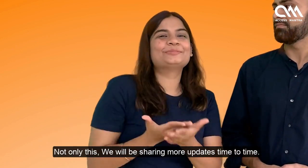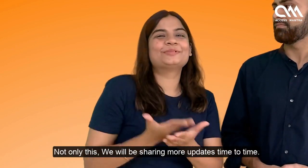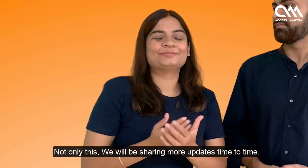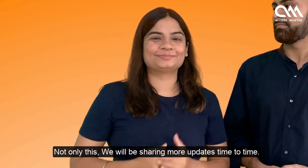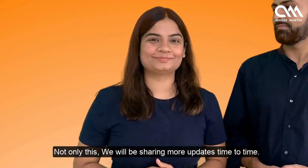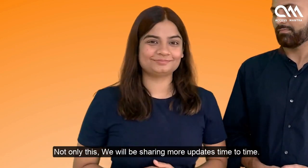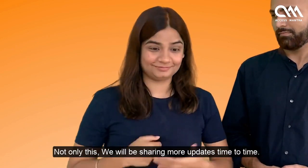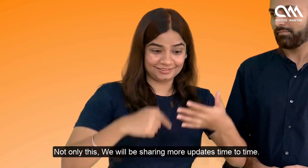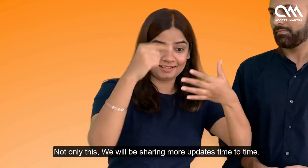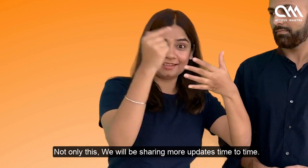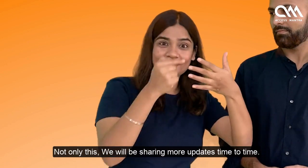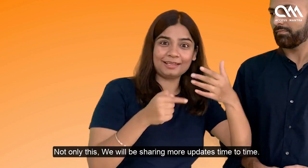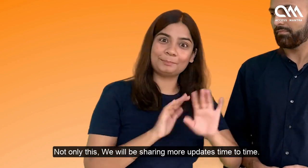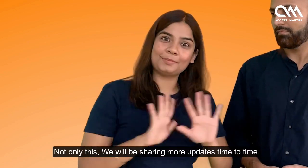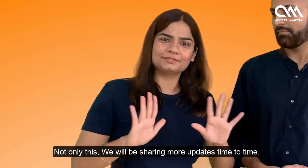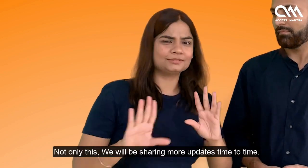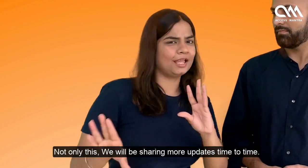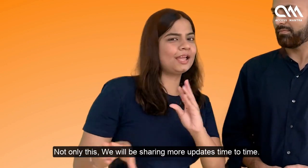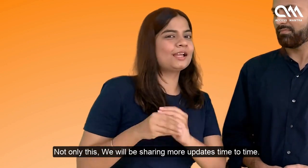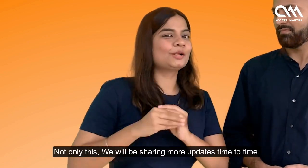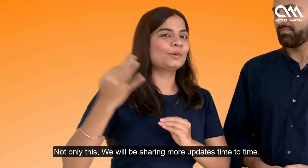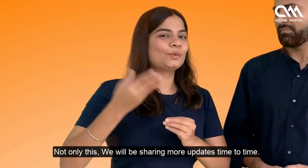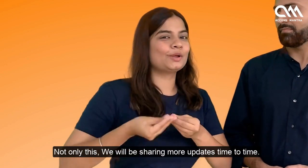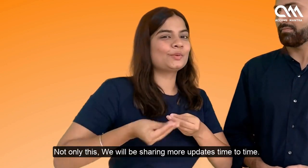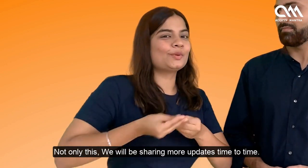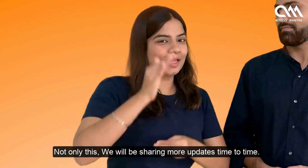कई सारे प्रोग्राम हैं जिसके लिए हम और जोव